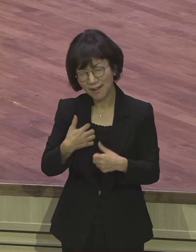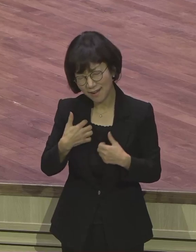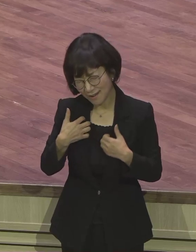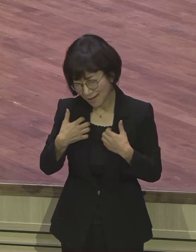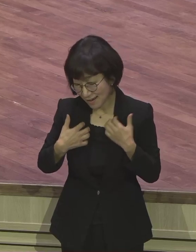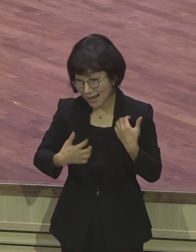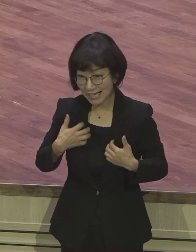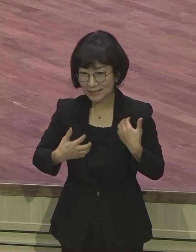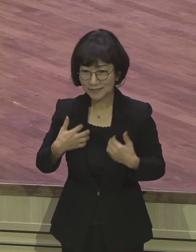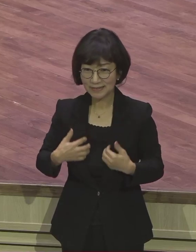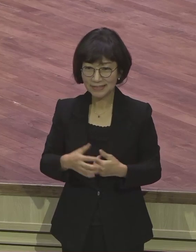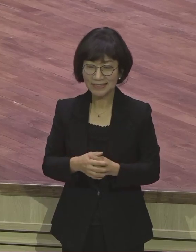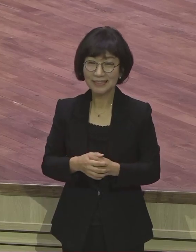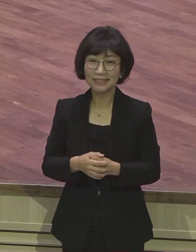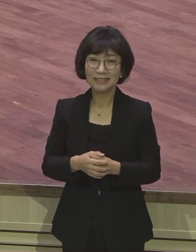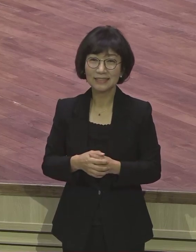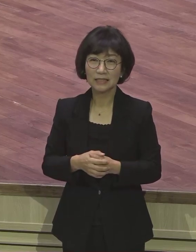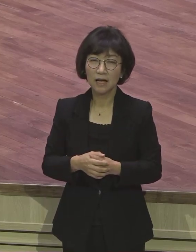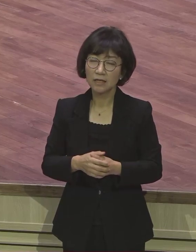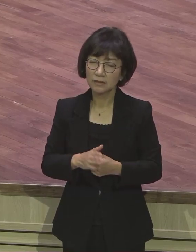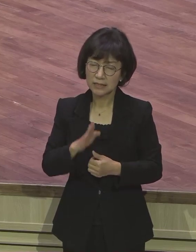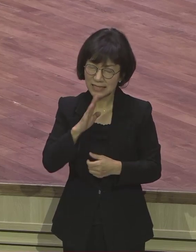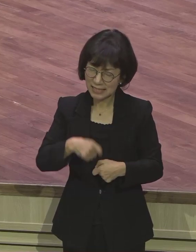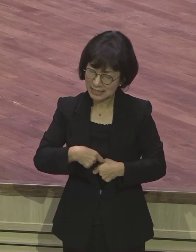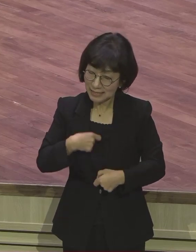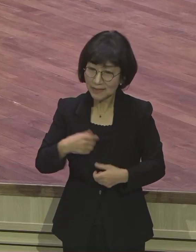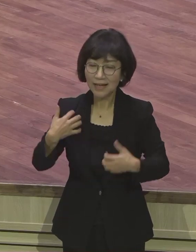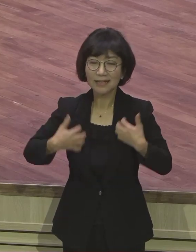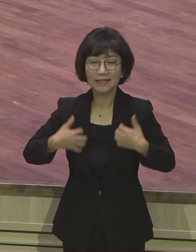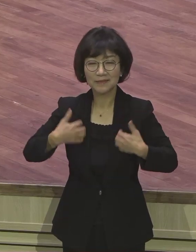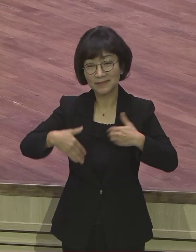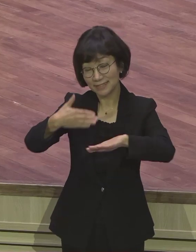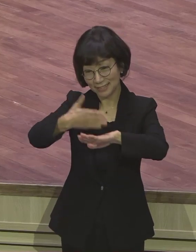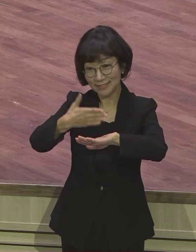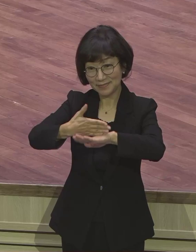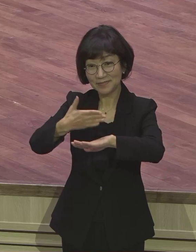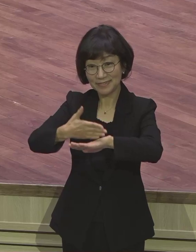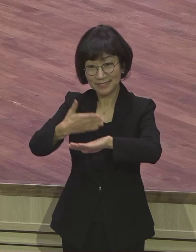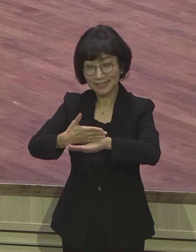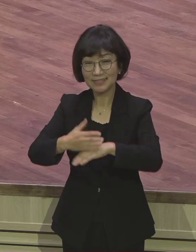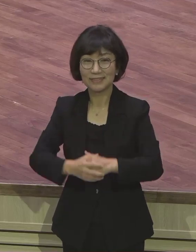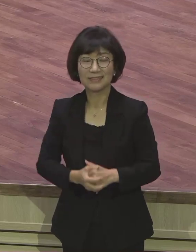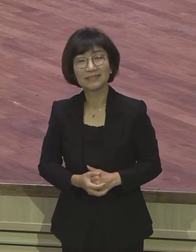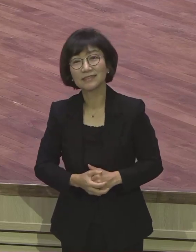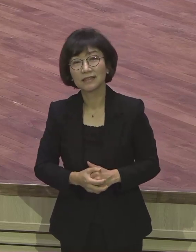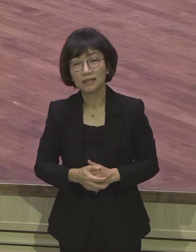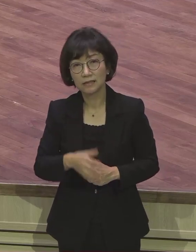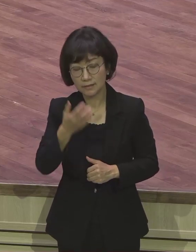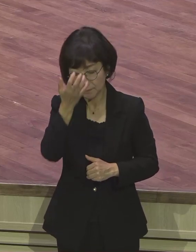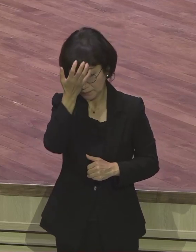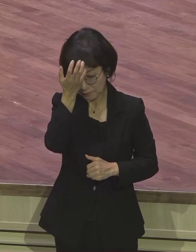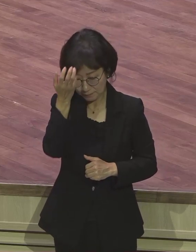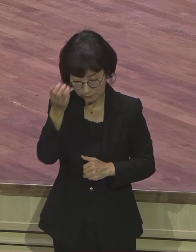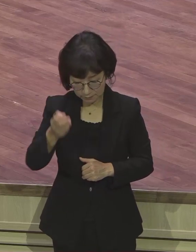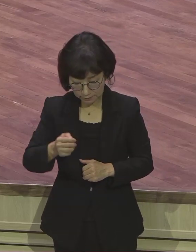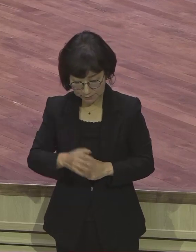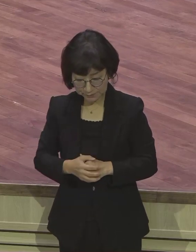인사치리가 아니라 정말로 기쁘고 감사하구나. 확고한 그런 신앙의 모습을